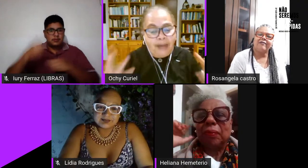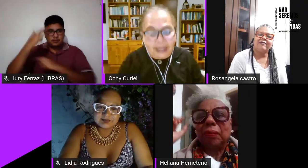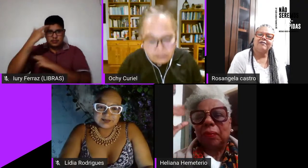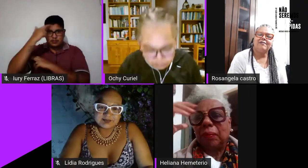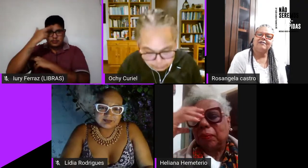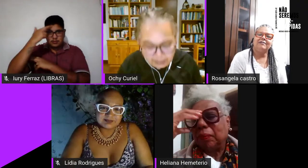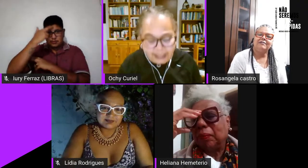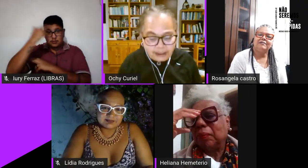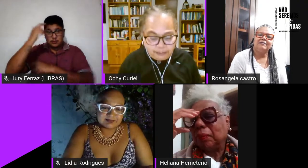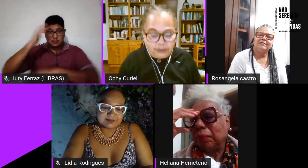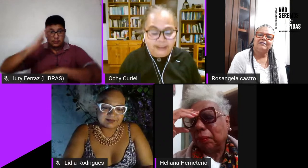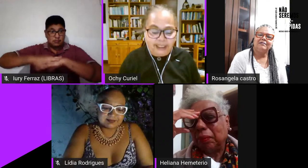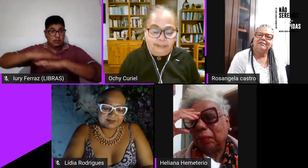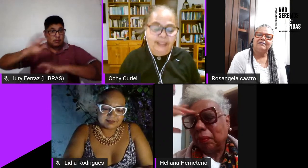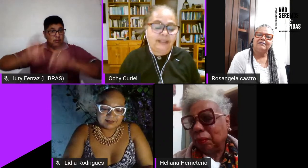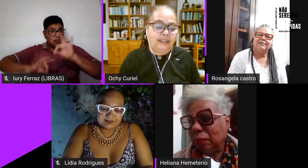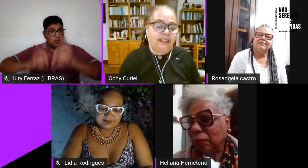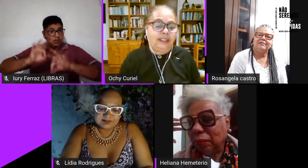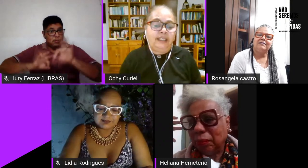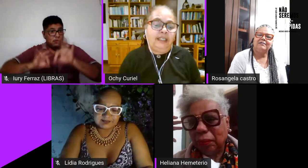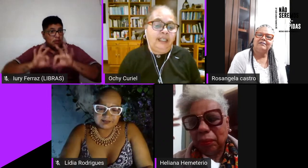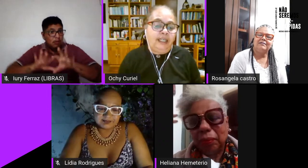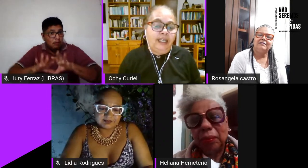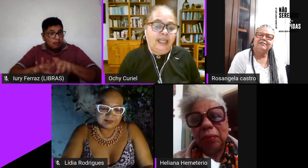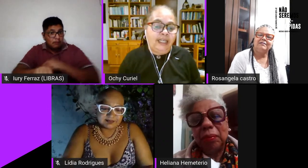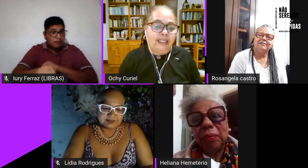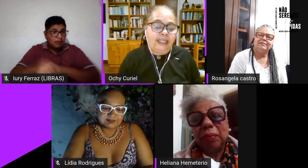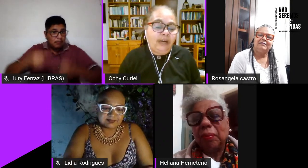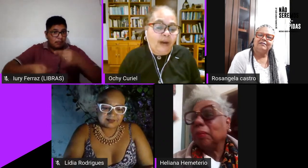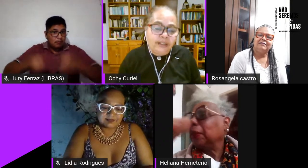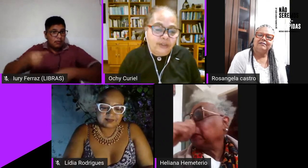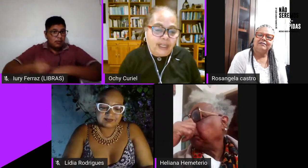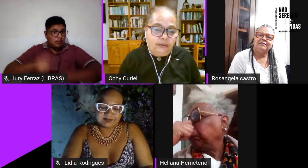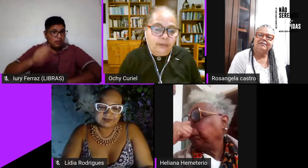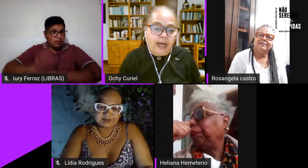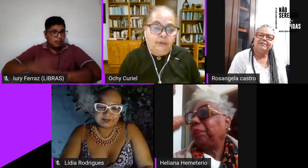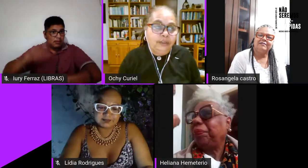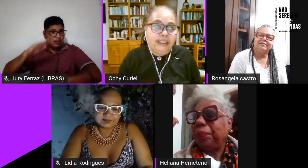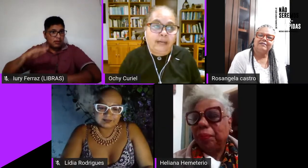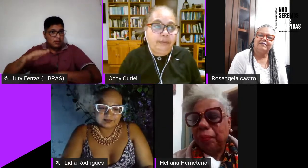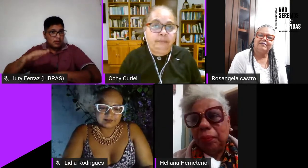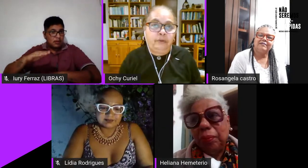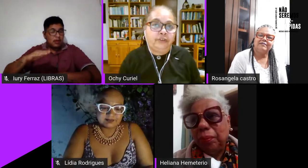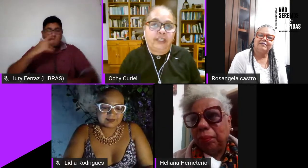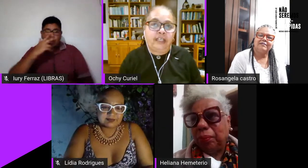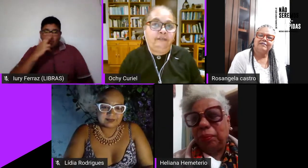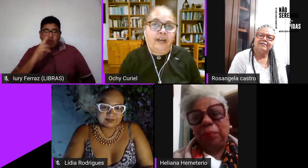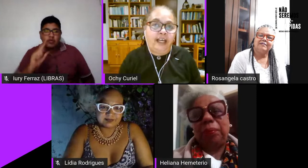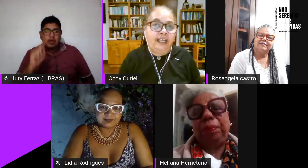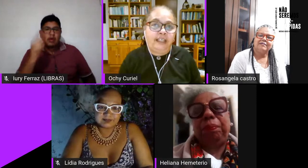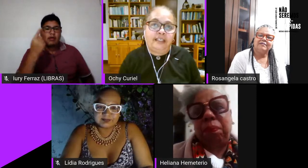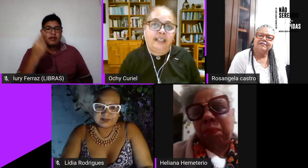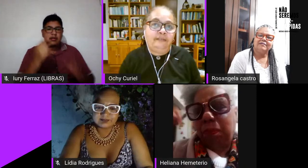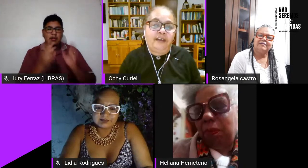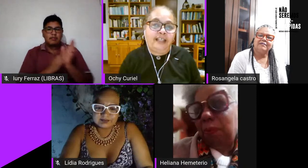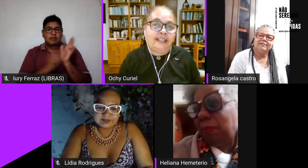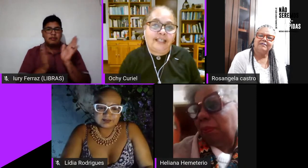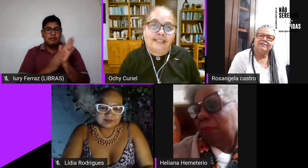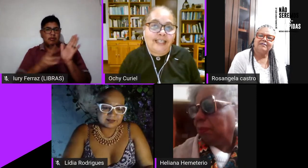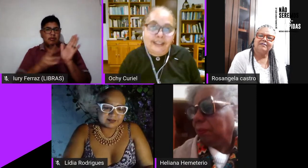formando mais politicamente e eu acho que a única proposta que vai